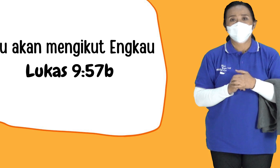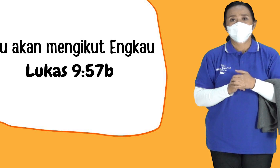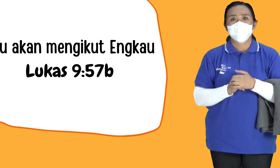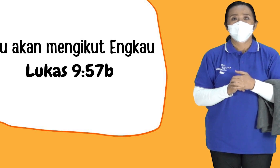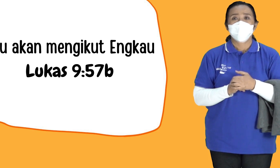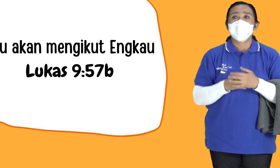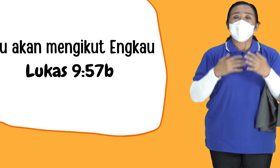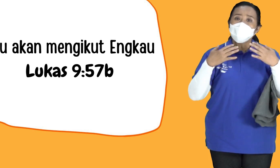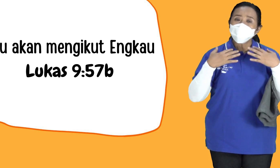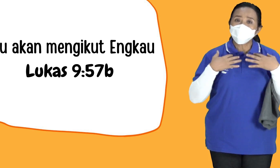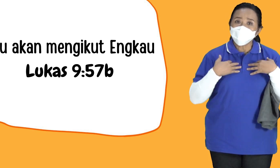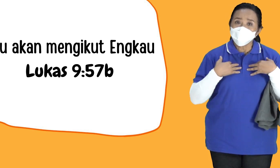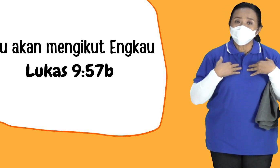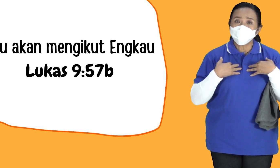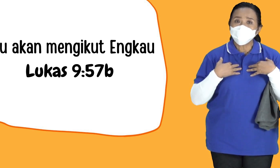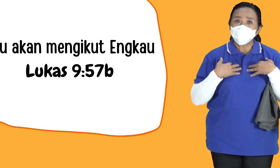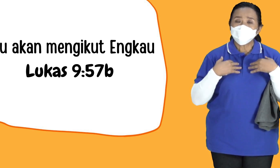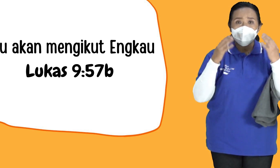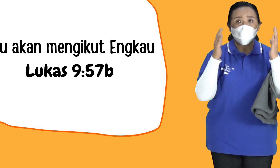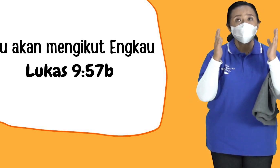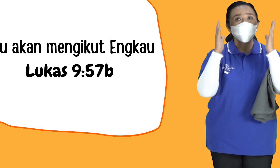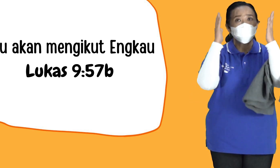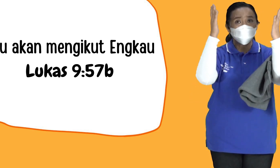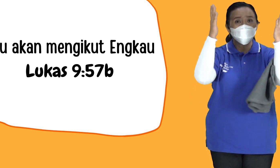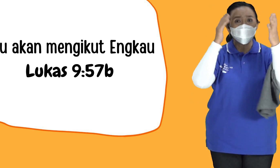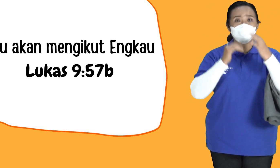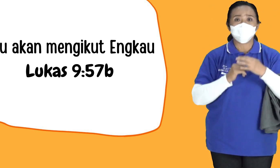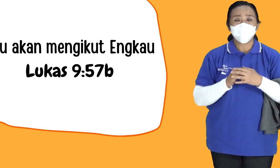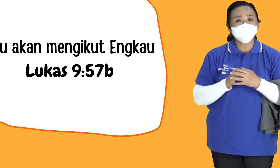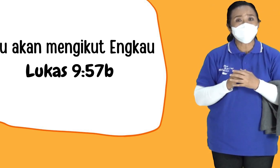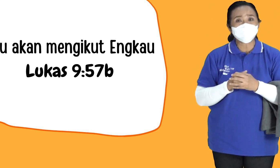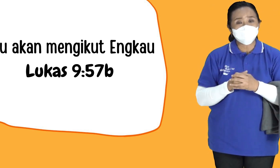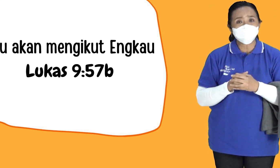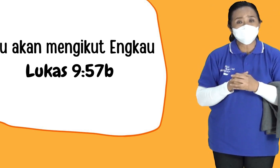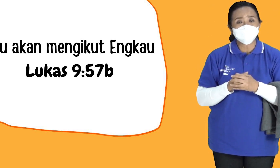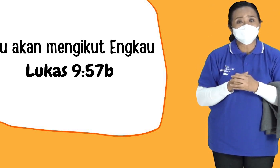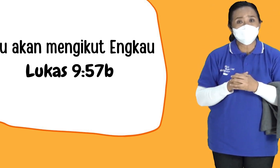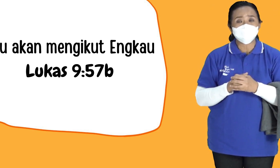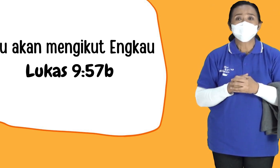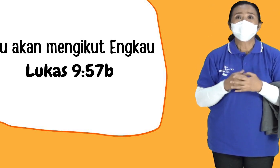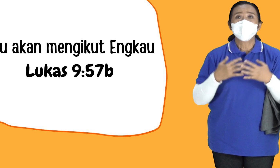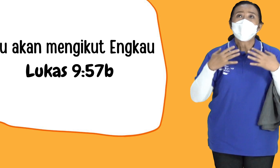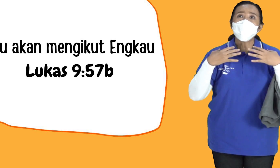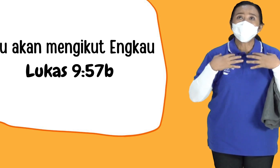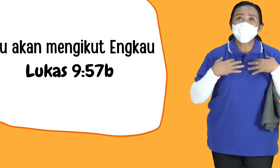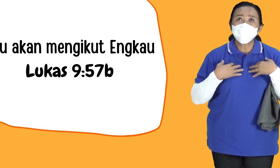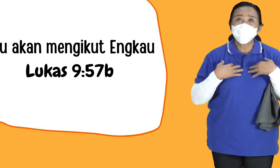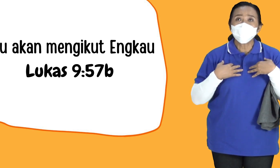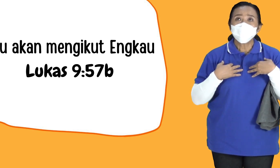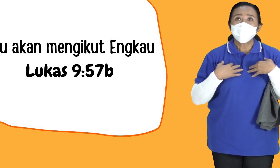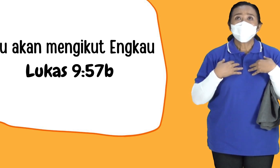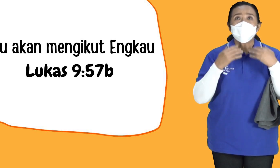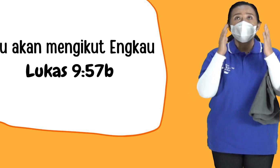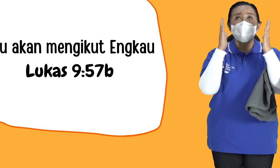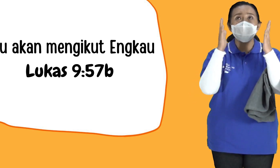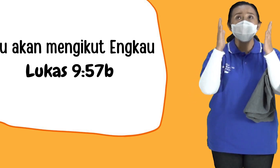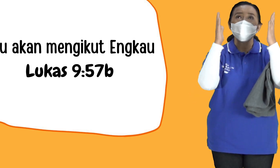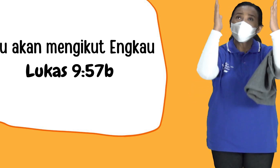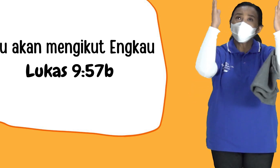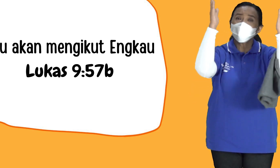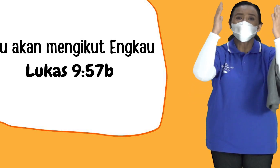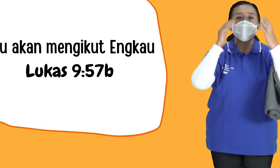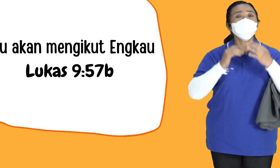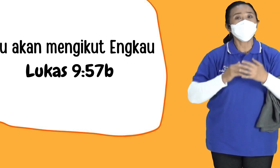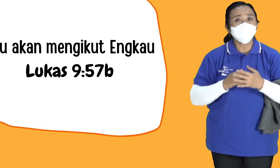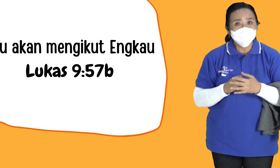Aku Akan Mengikut Engkau Yuk kita Katakan Sama-sama Aku Akan